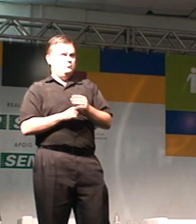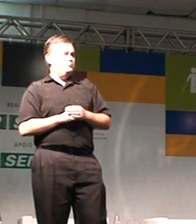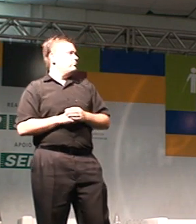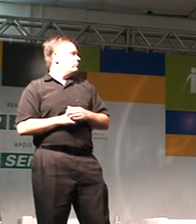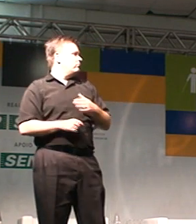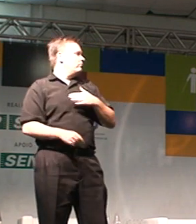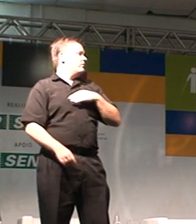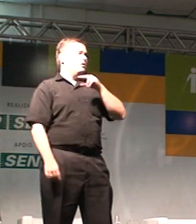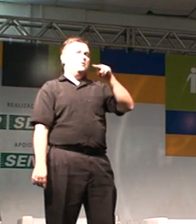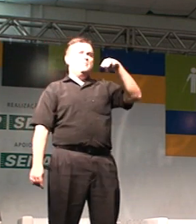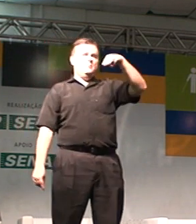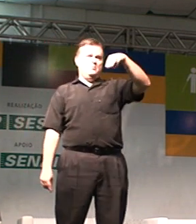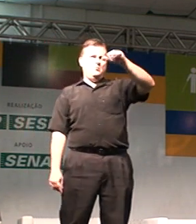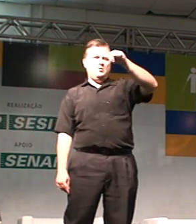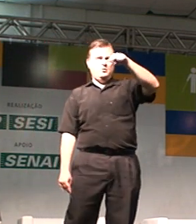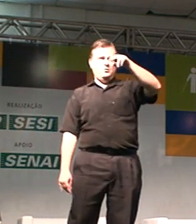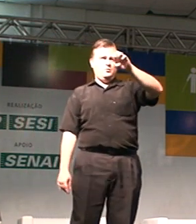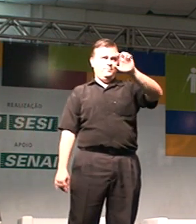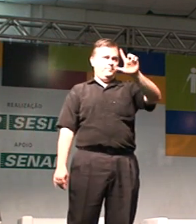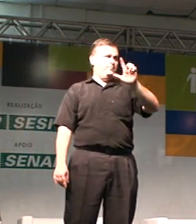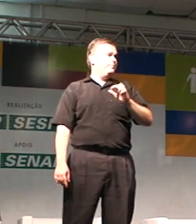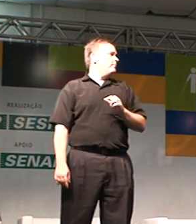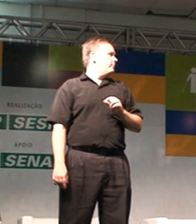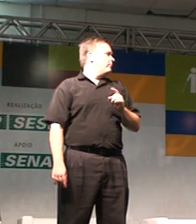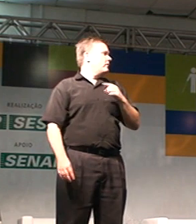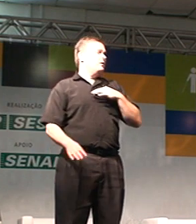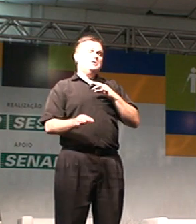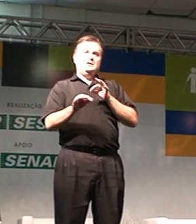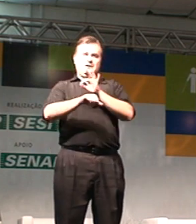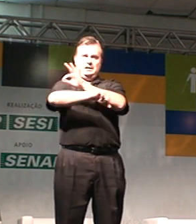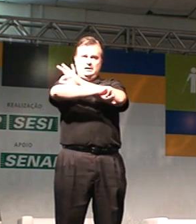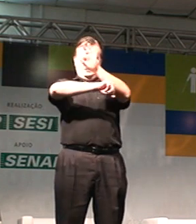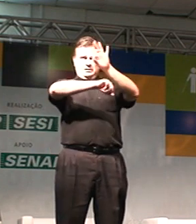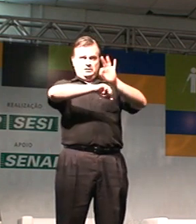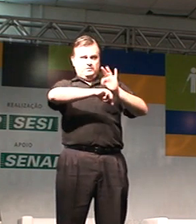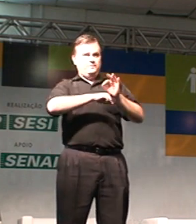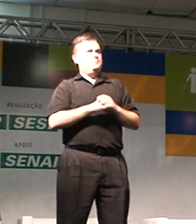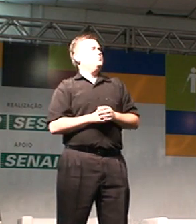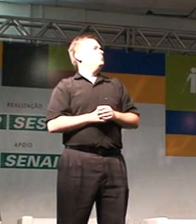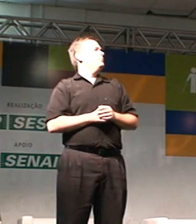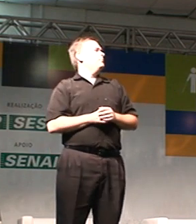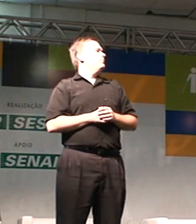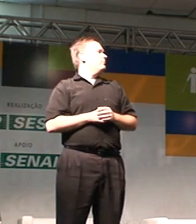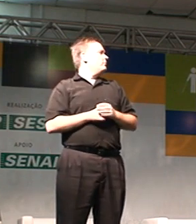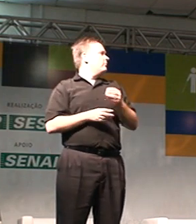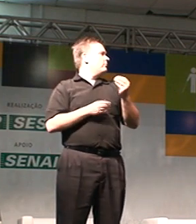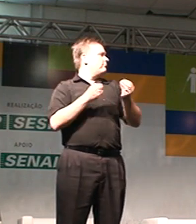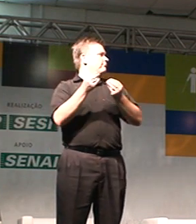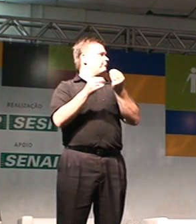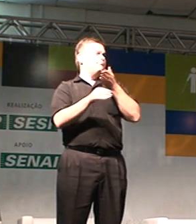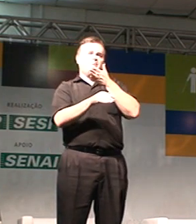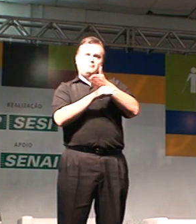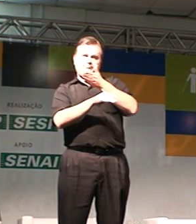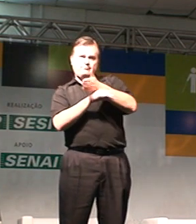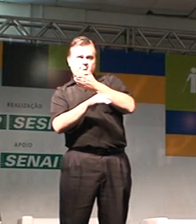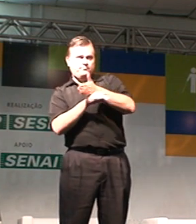Meu nome é Manuel Felipe Arfilo. Eu sou arquiteto e humanista. Quando essa jornada